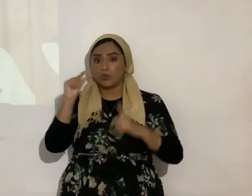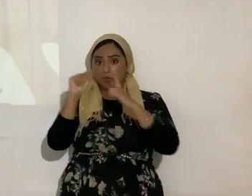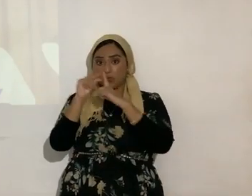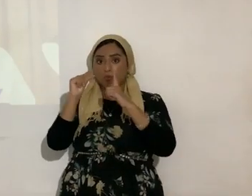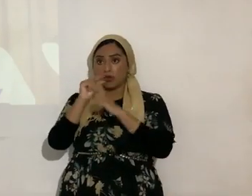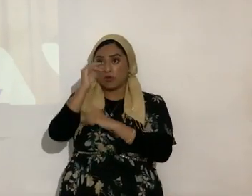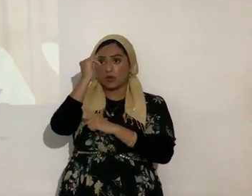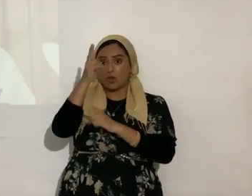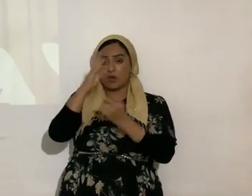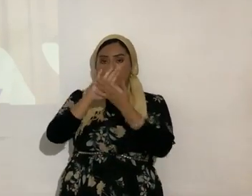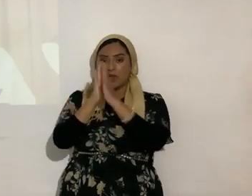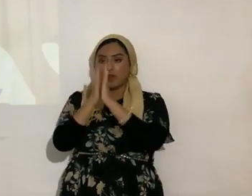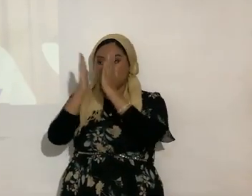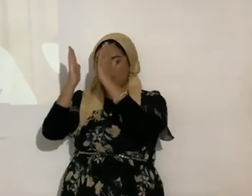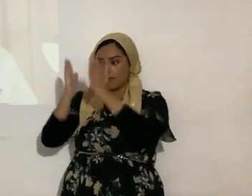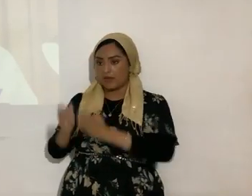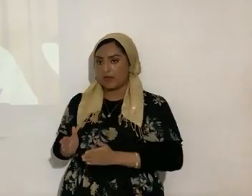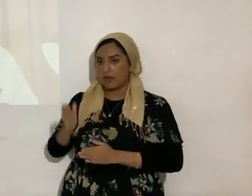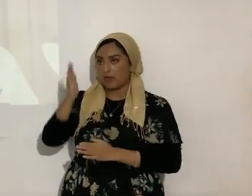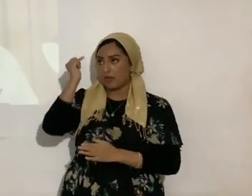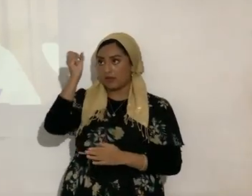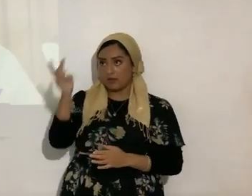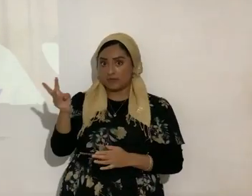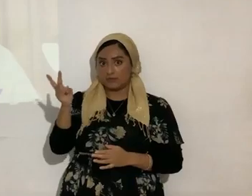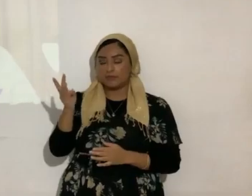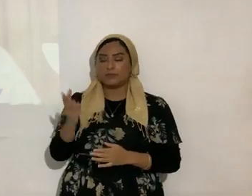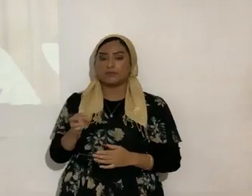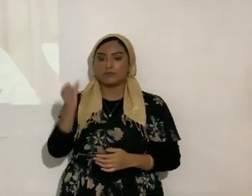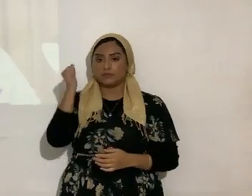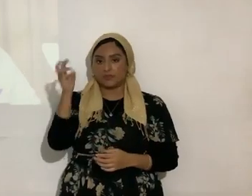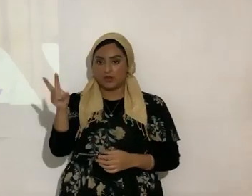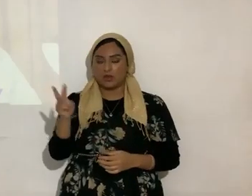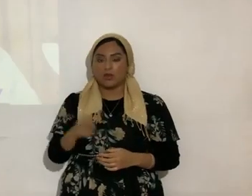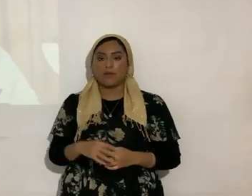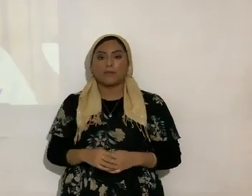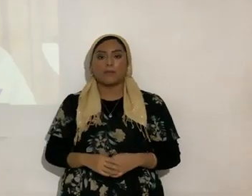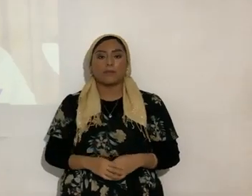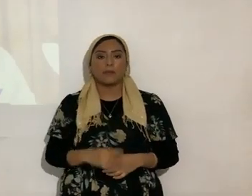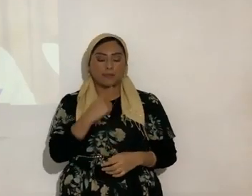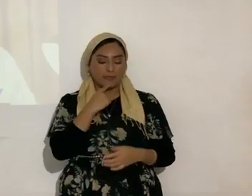carne. Yahshua ha mashir. Y aquí ponle, por favor, en la eternidad.